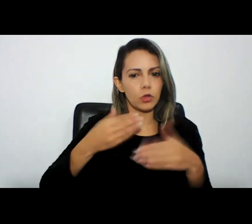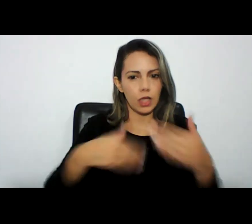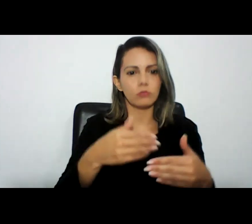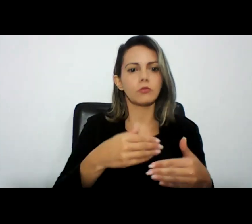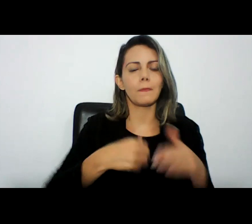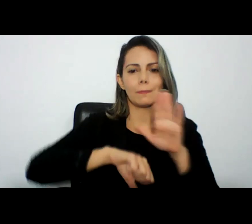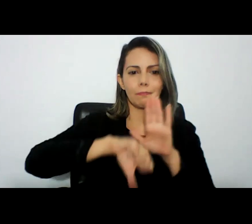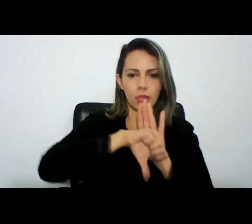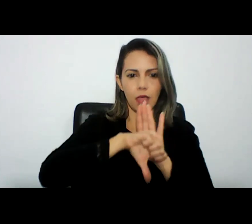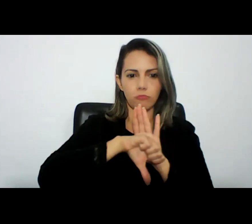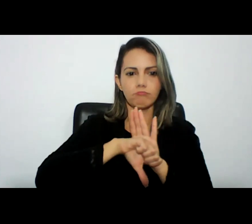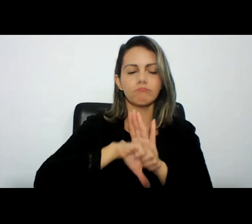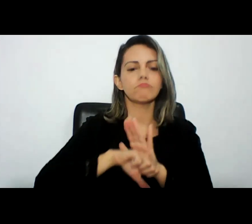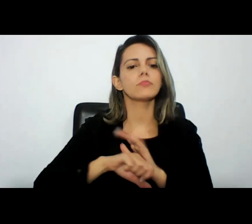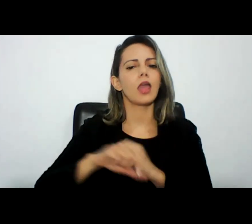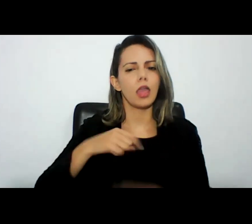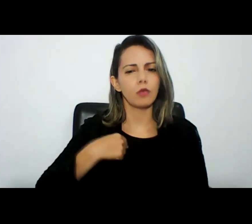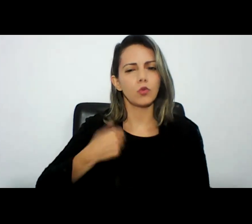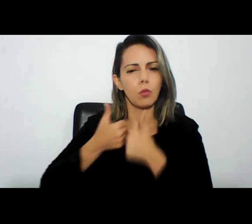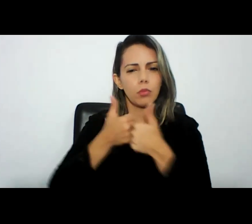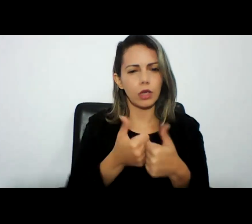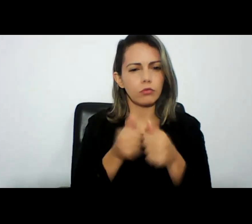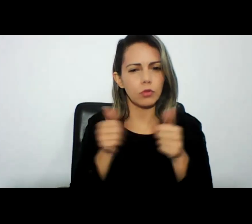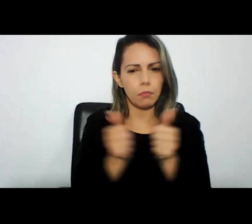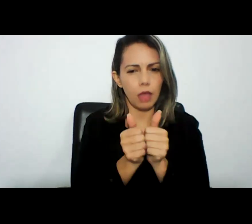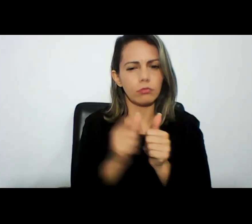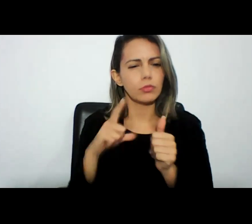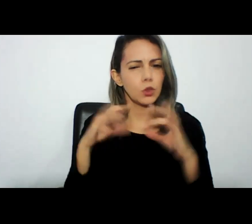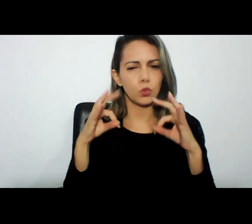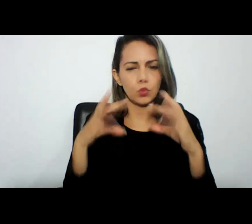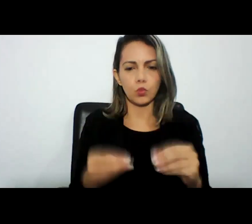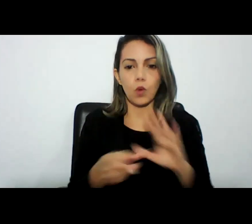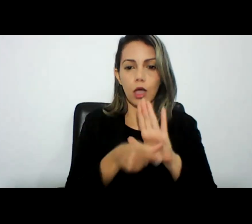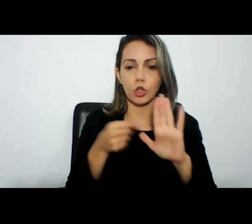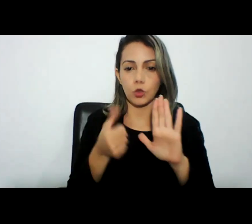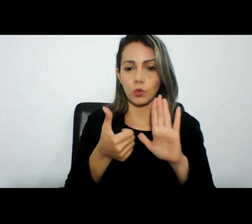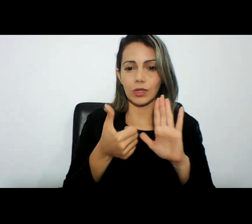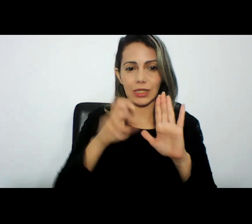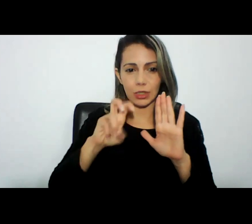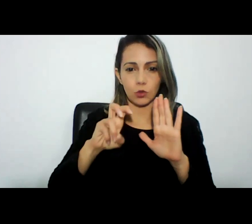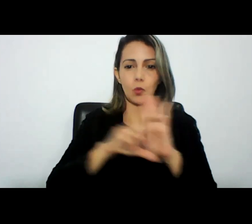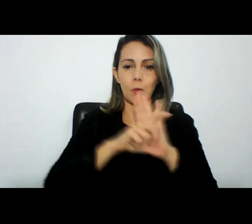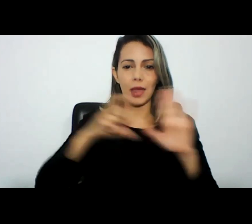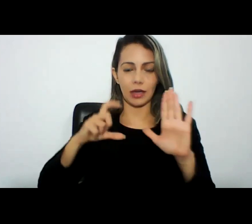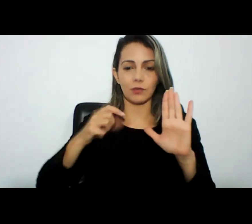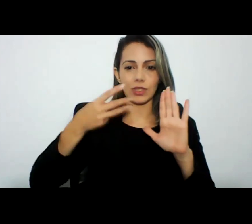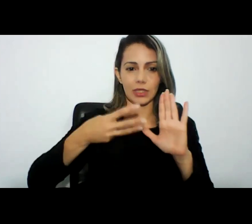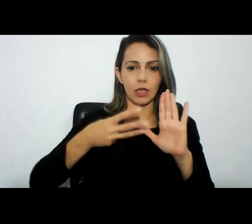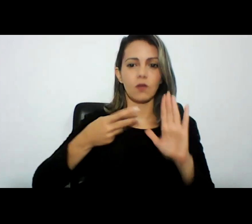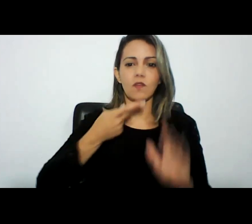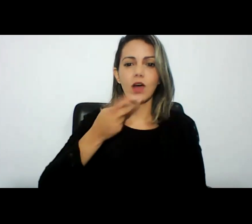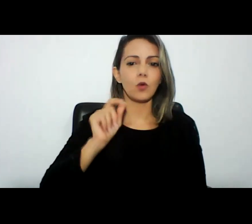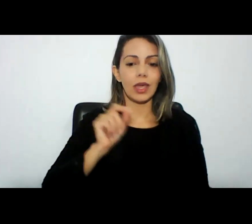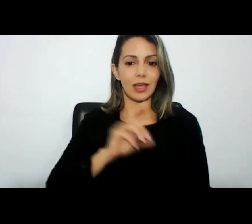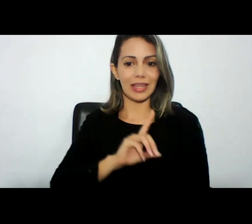eu já estou acompanhando isso também bem de perto, tem tudo. O artigo quinto do seu parágrafo terceiro, já fala que o delegado de polícia, ao